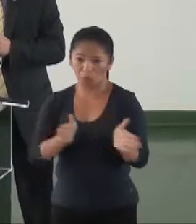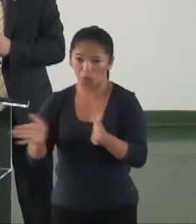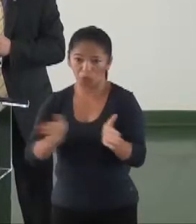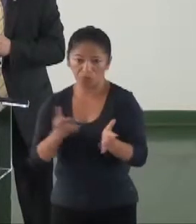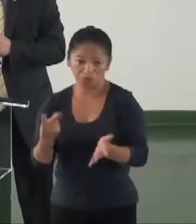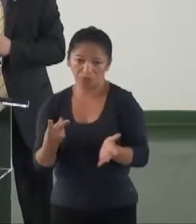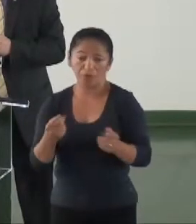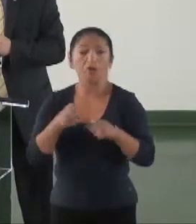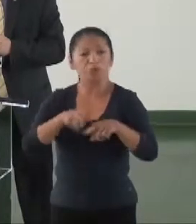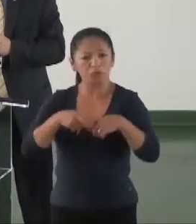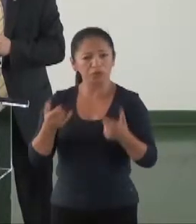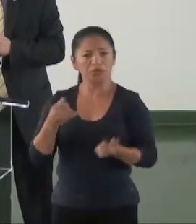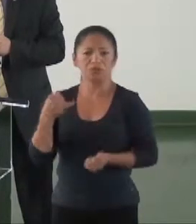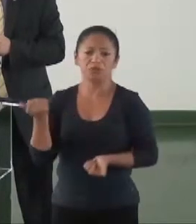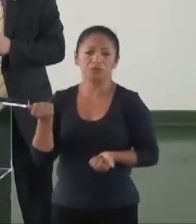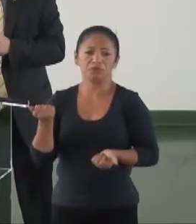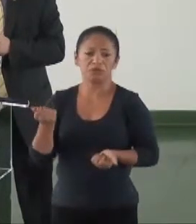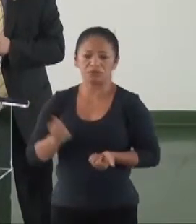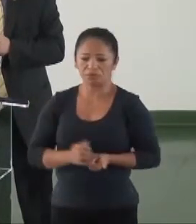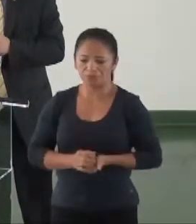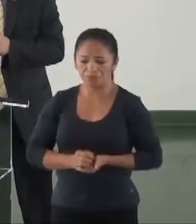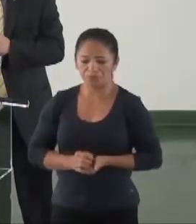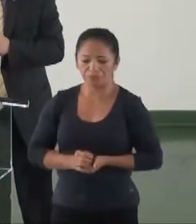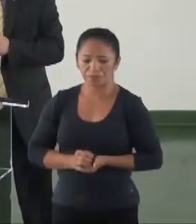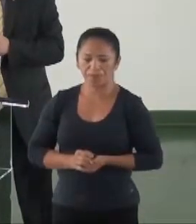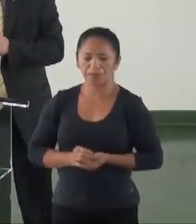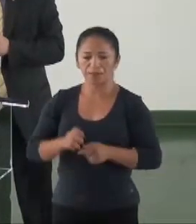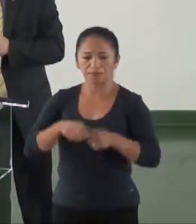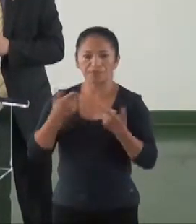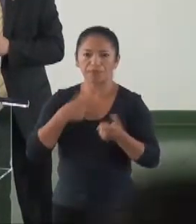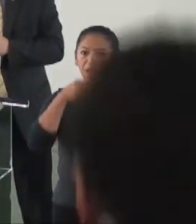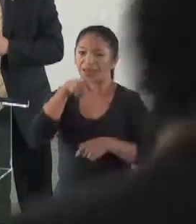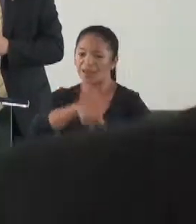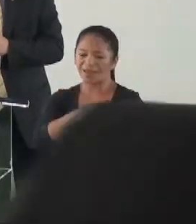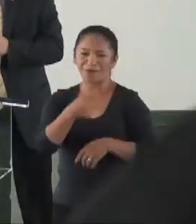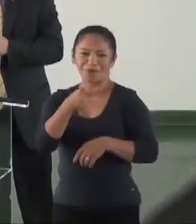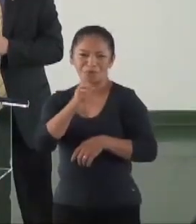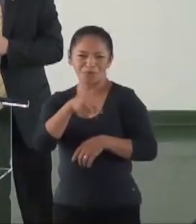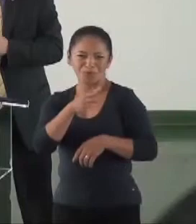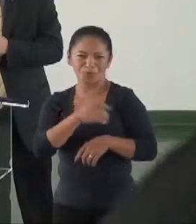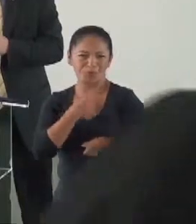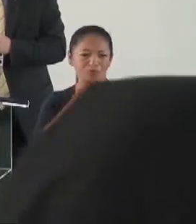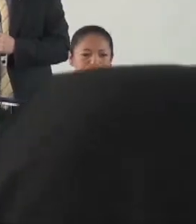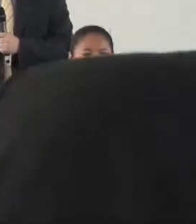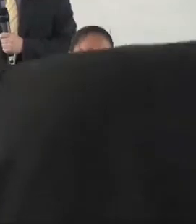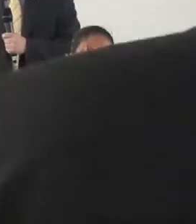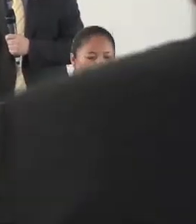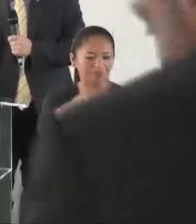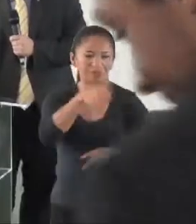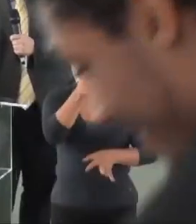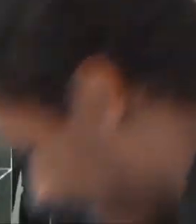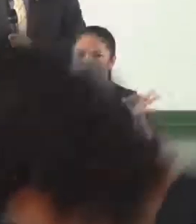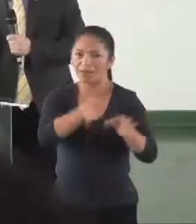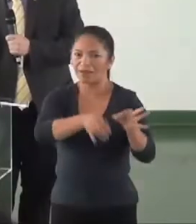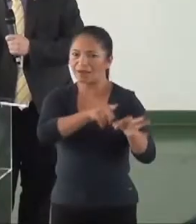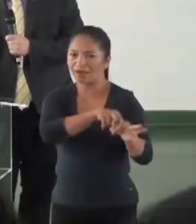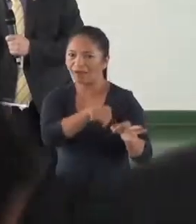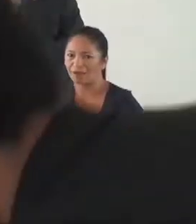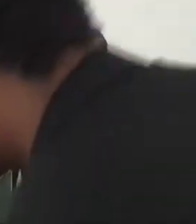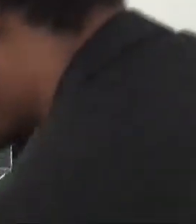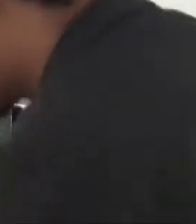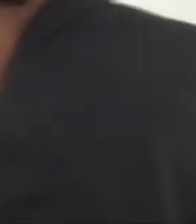Também se espera do promotor de justiça efetivar a implementação da atenção básica nos